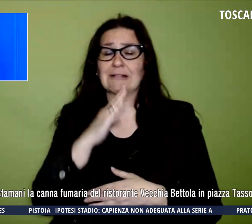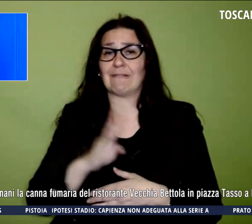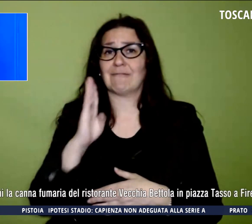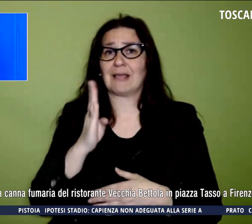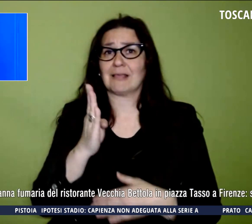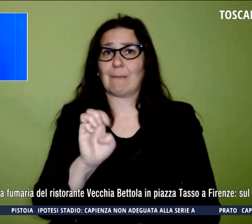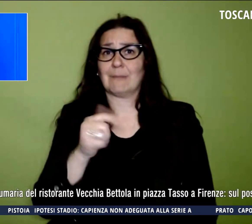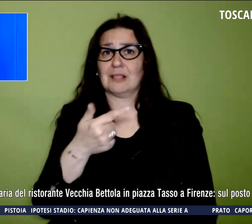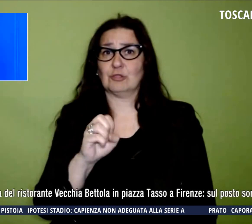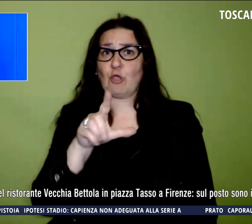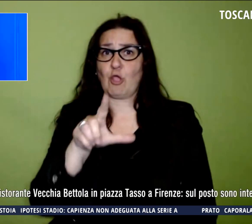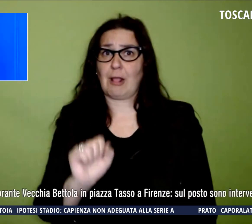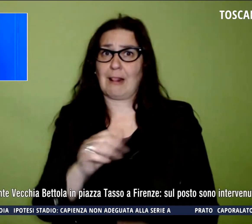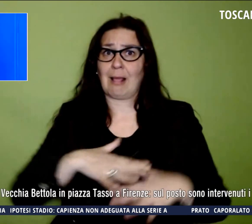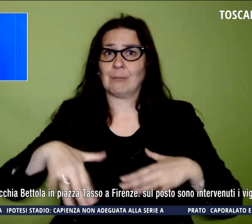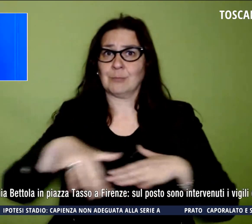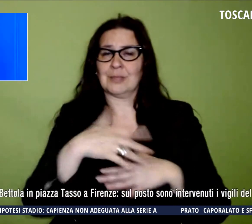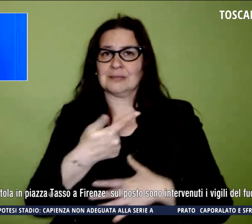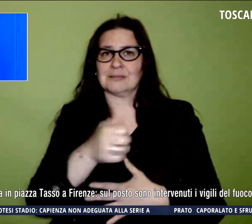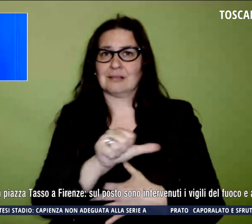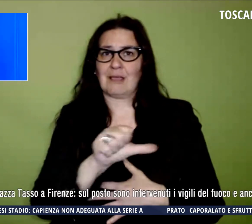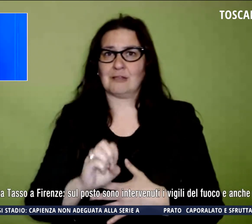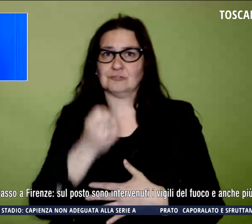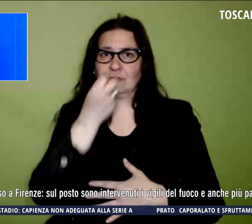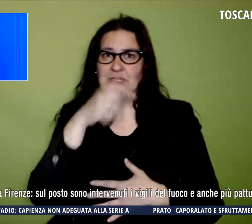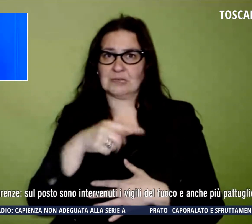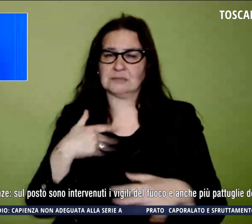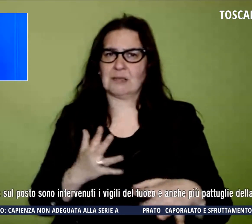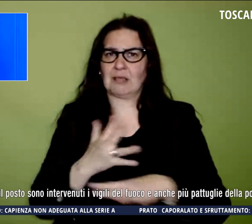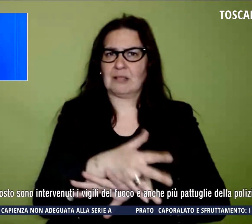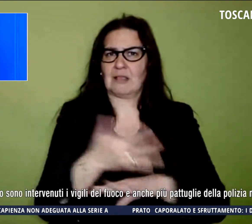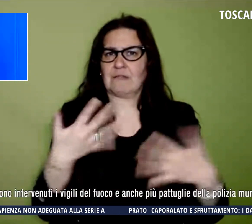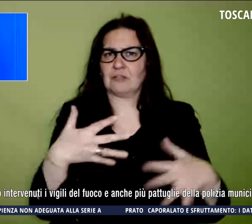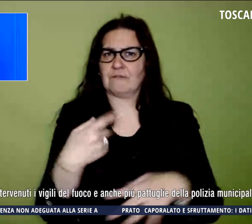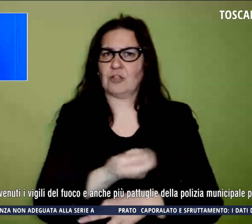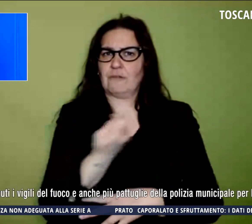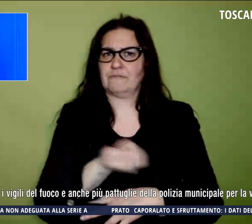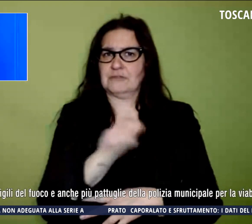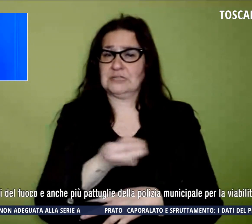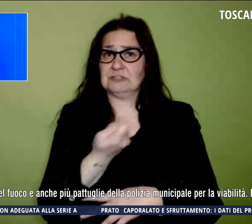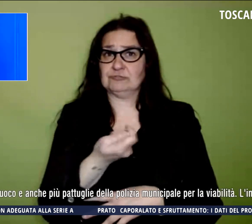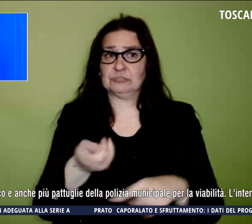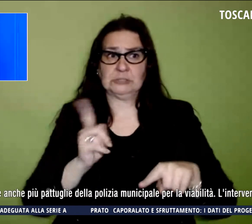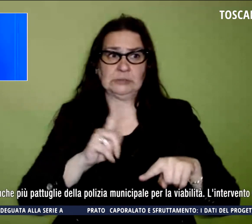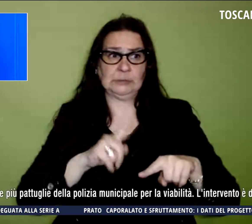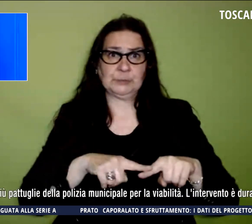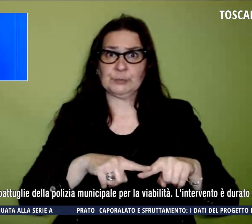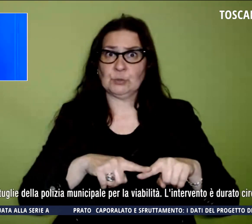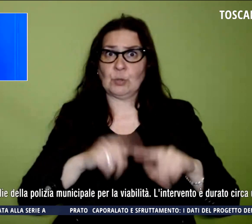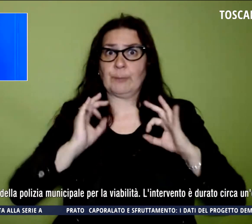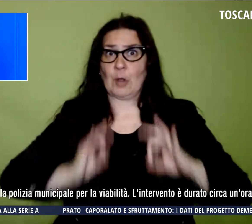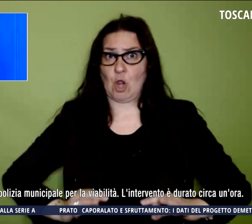Tasso a Firenze. Sul posto sono intervenuti i vigili del fuoco e anche più pattuglie della Polizia